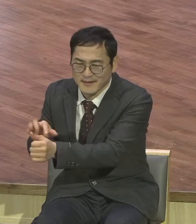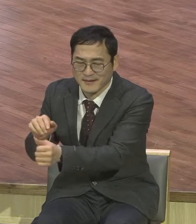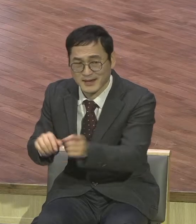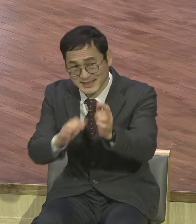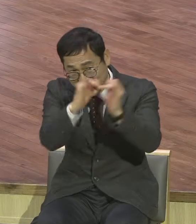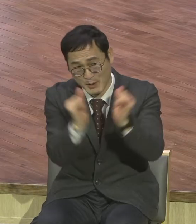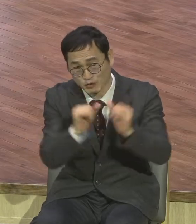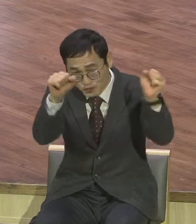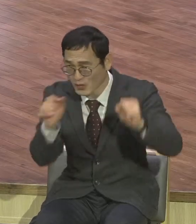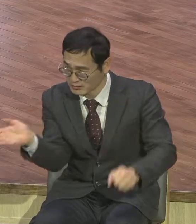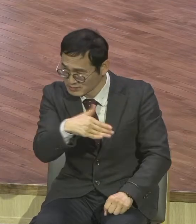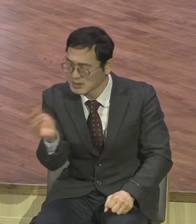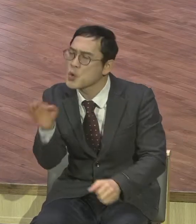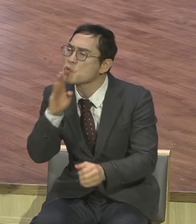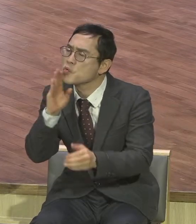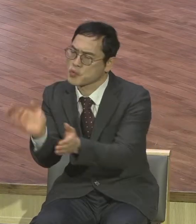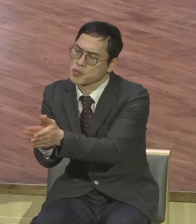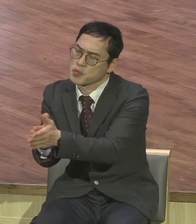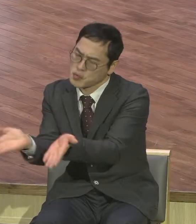없는 건 아닙니다. 있지만 희미하게 만들어버려요.